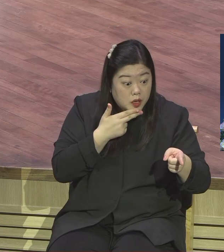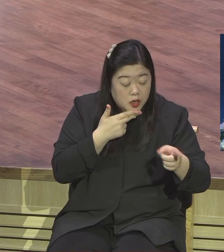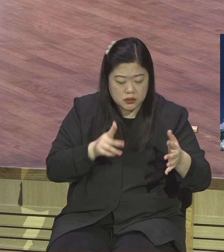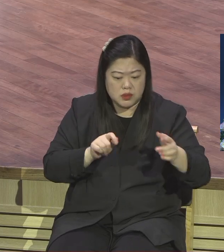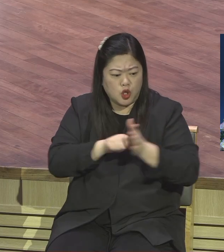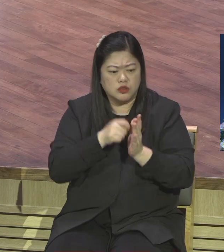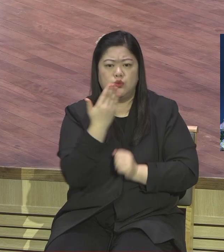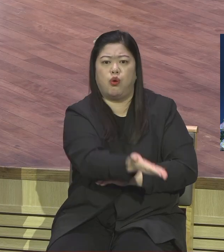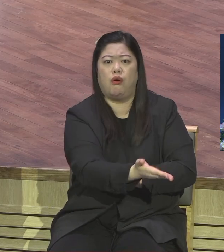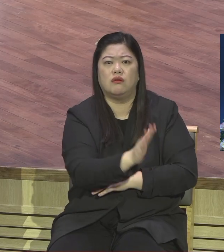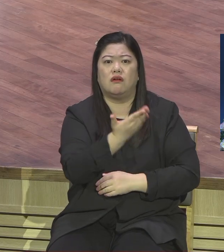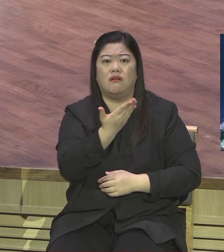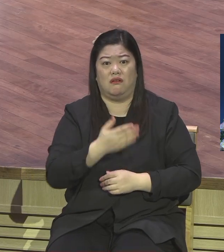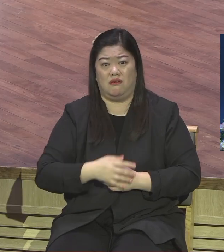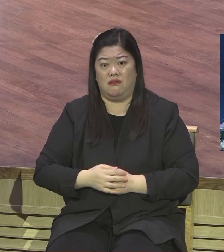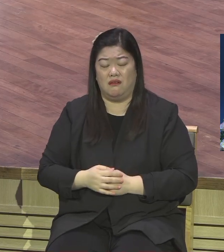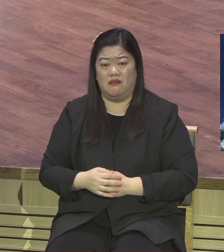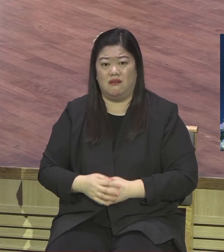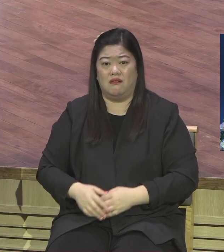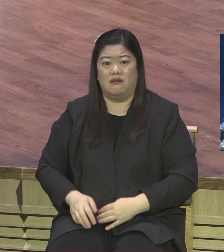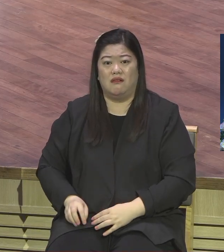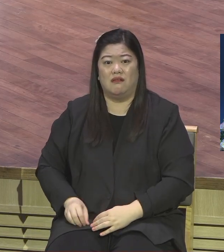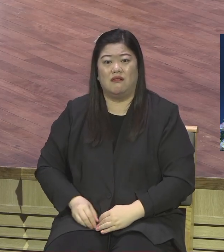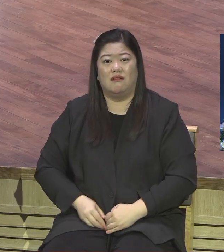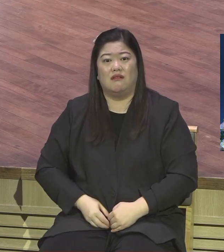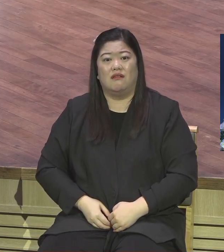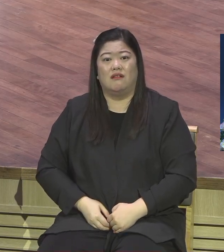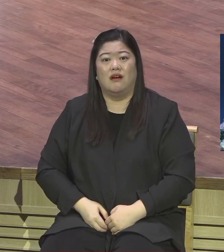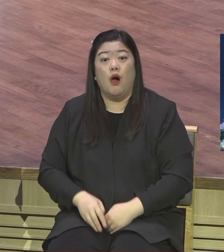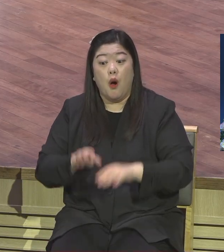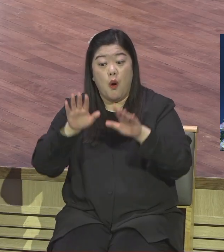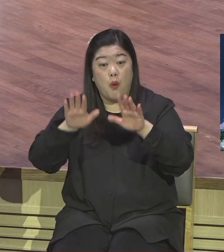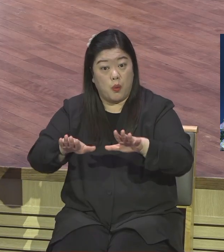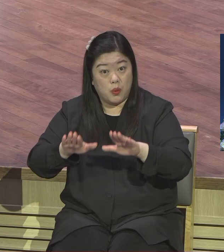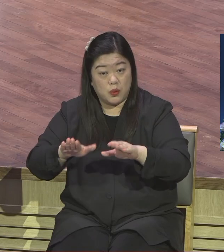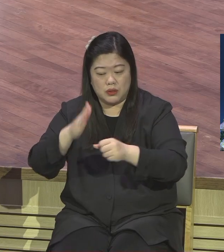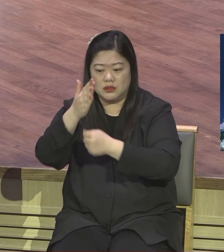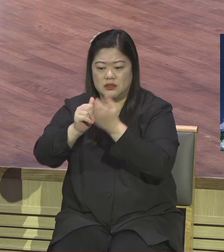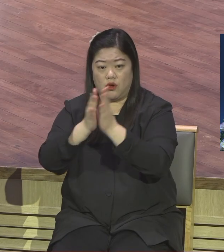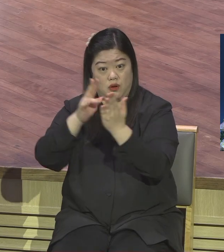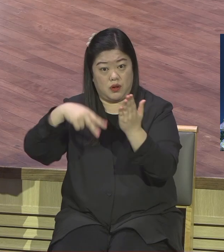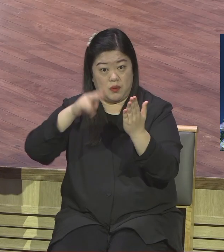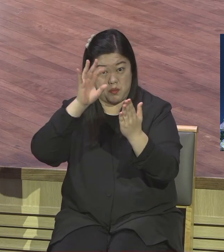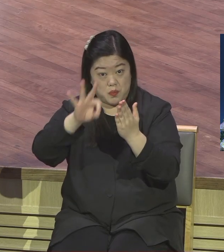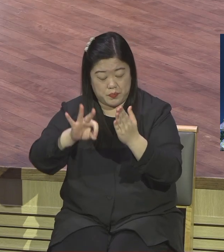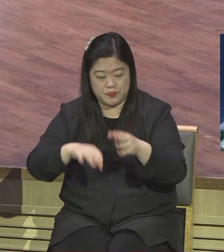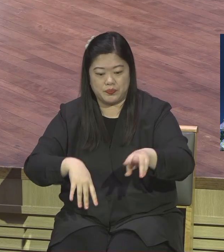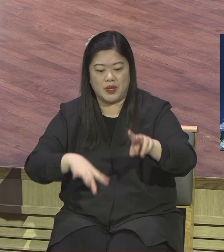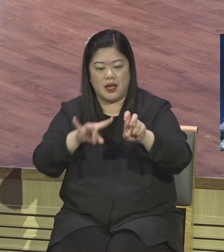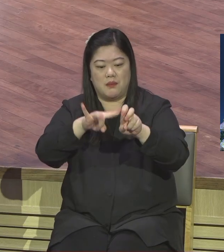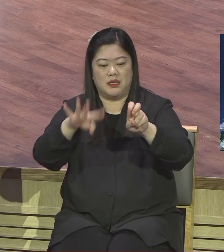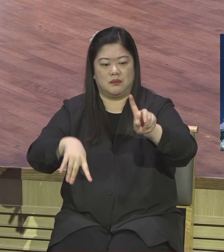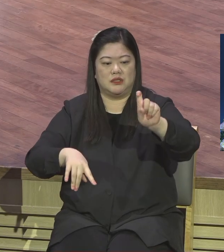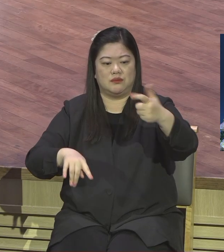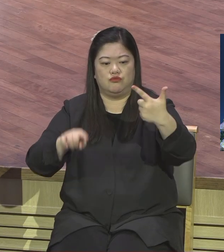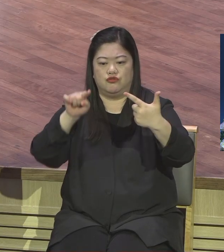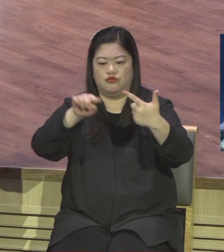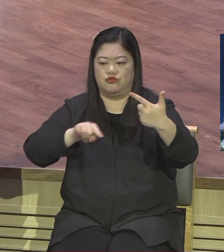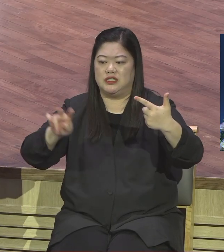종교인들은 그런데 오늘 보면 20절에 보면 예수님께서 이런 전도 메시지와 다른 말씀을